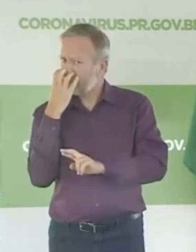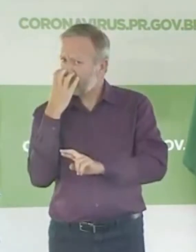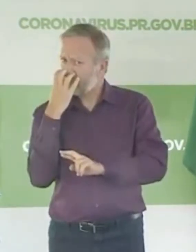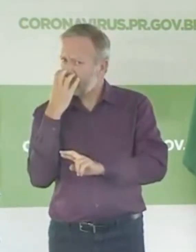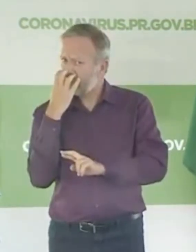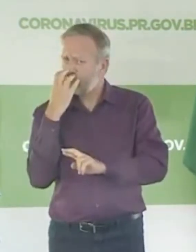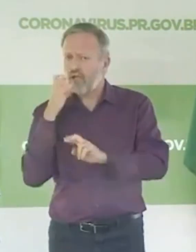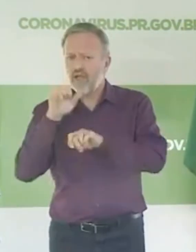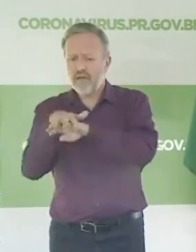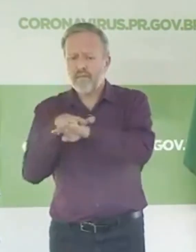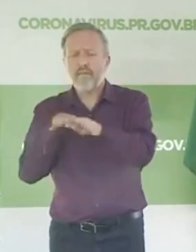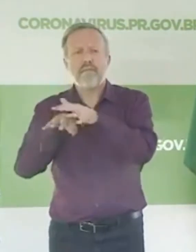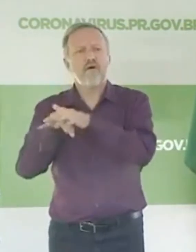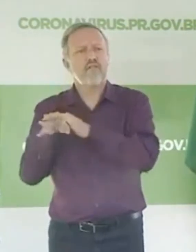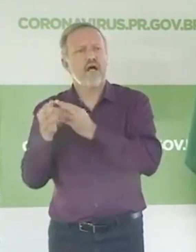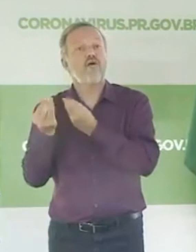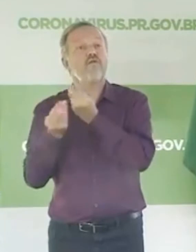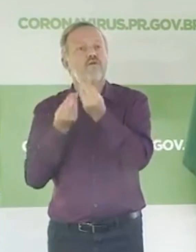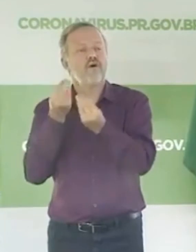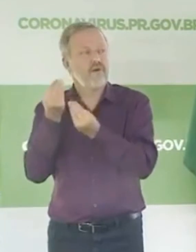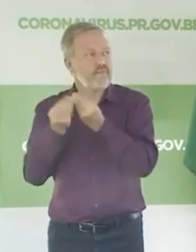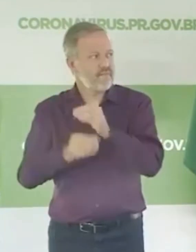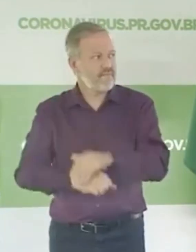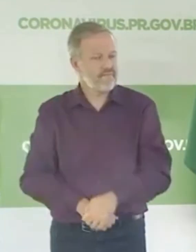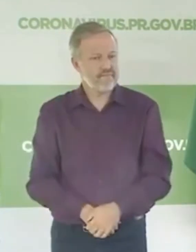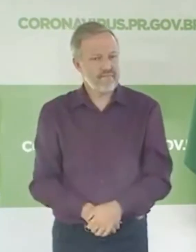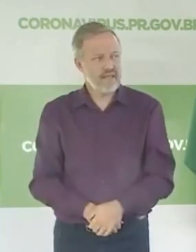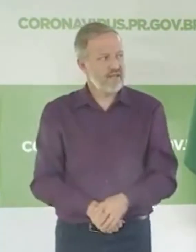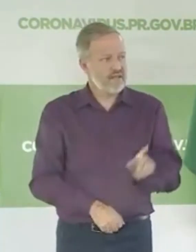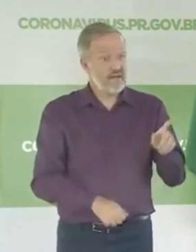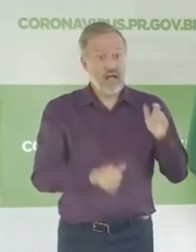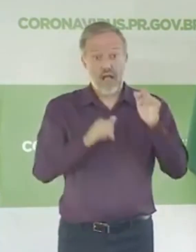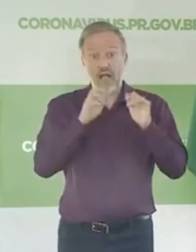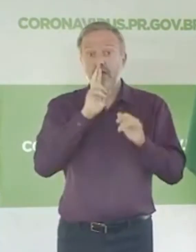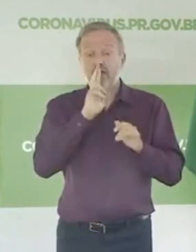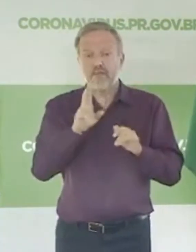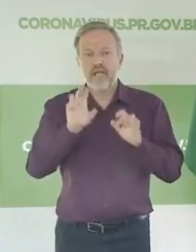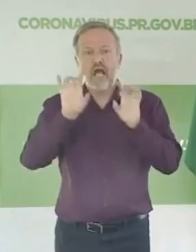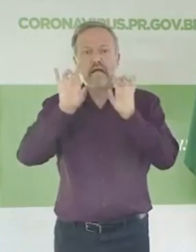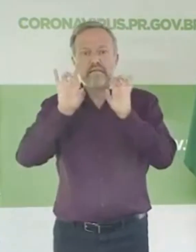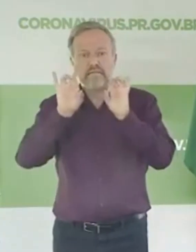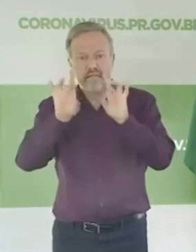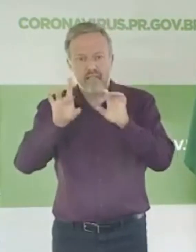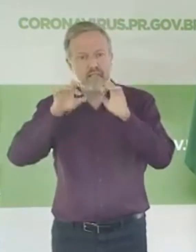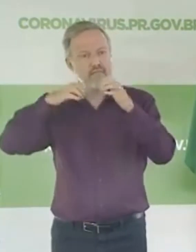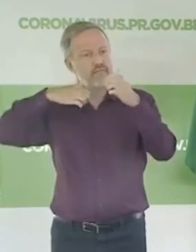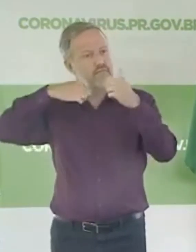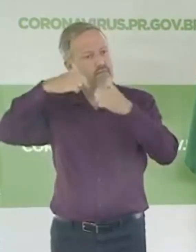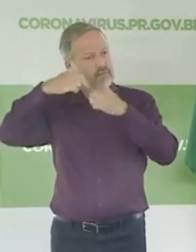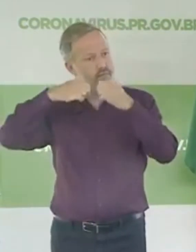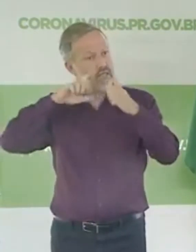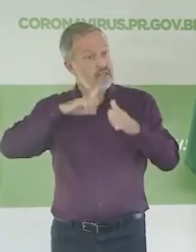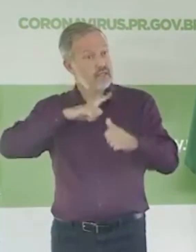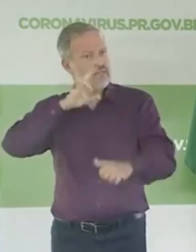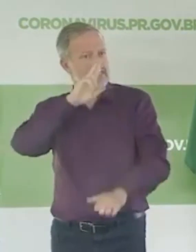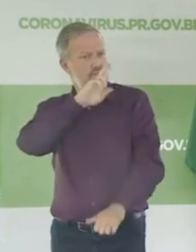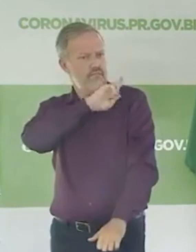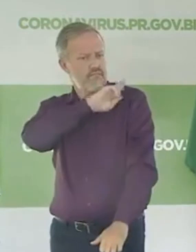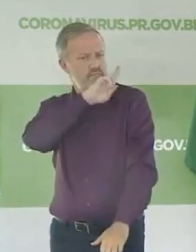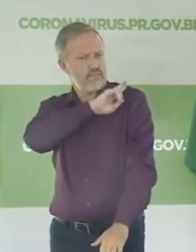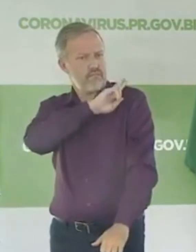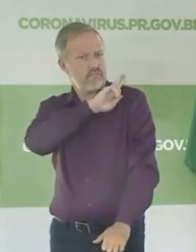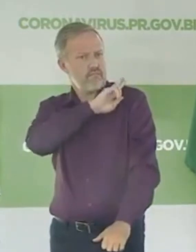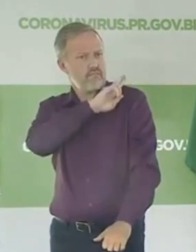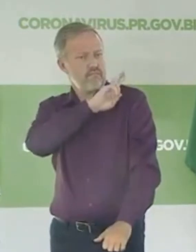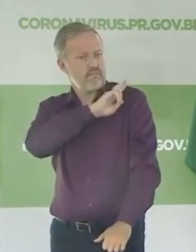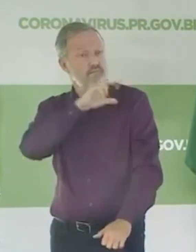funcionários? Veja, nós estamos, obviamente, que cada empresa tem a necessidade de cumprir com a sua obrigação com esses materiais de segurança